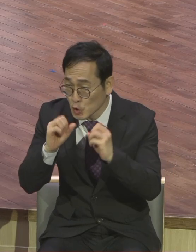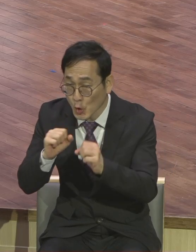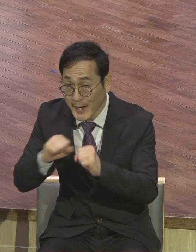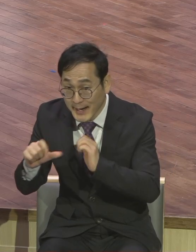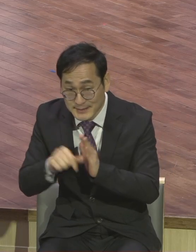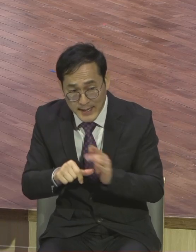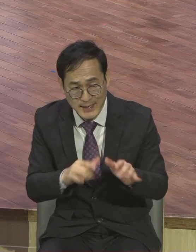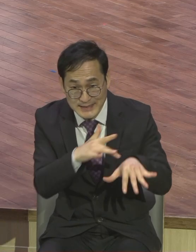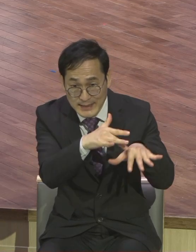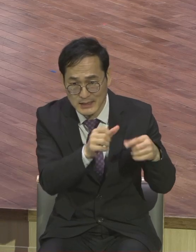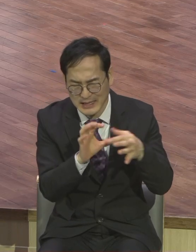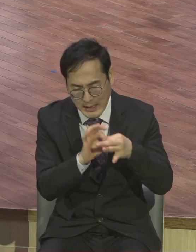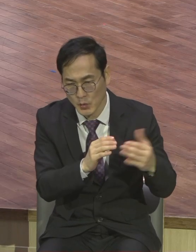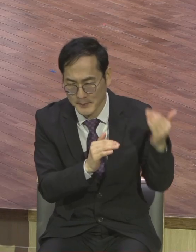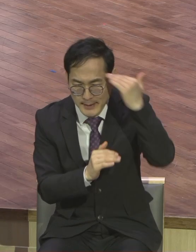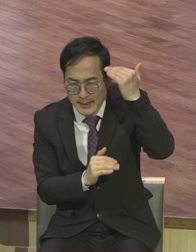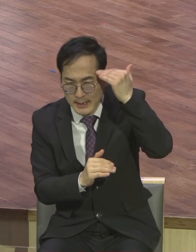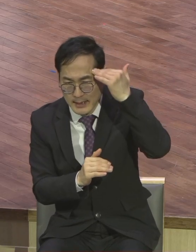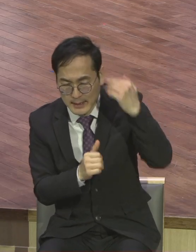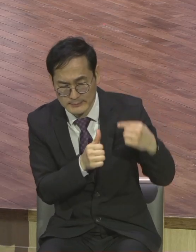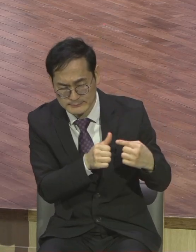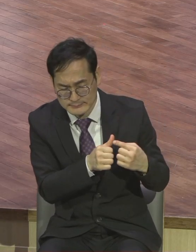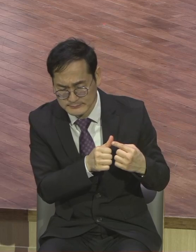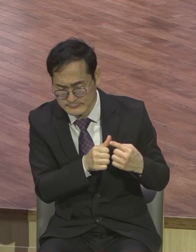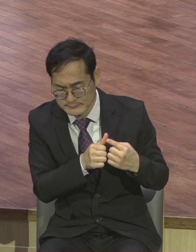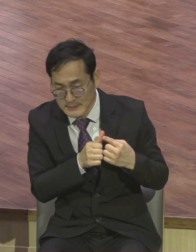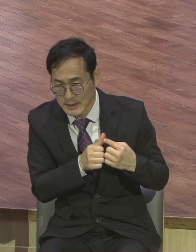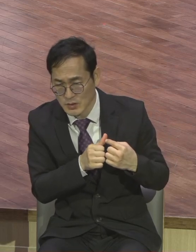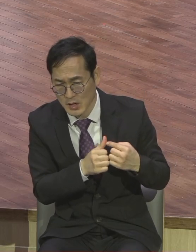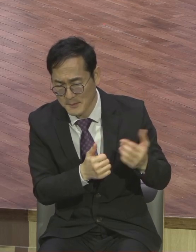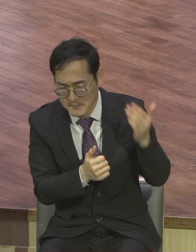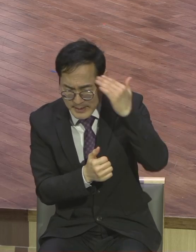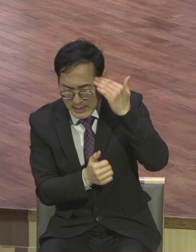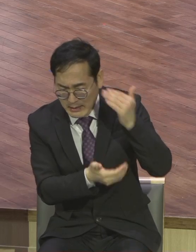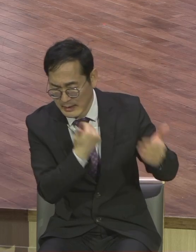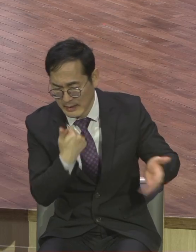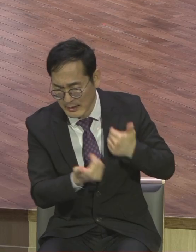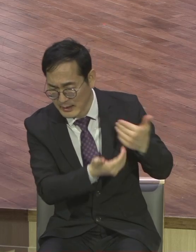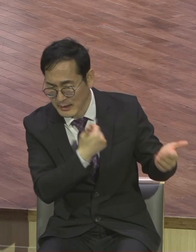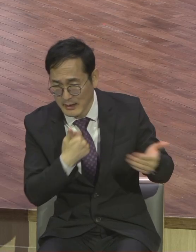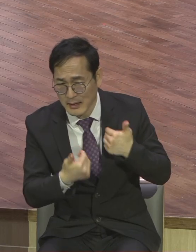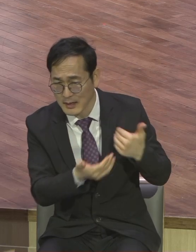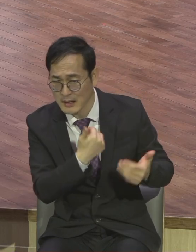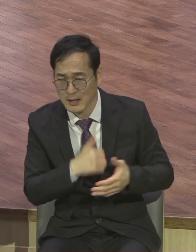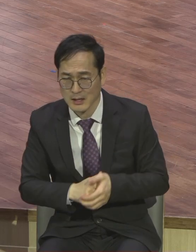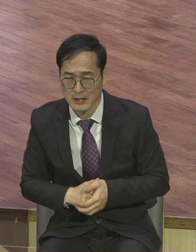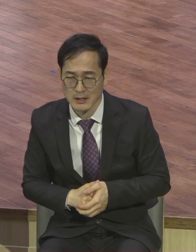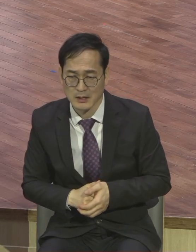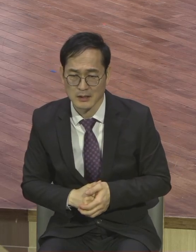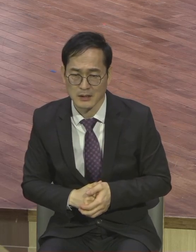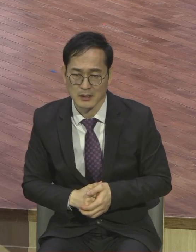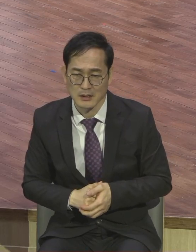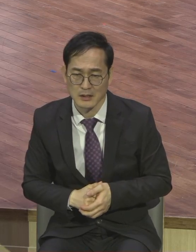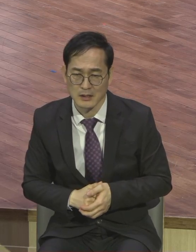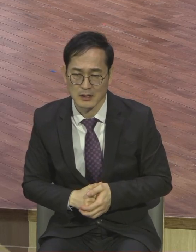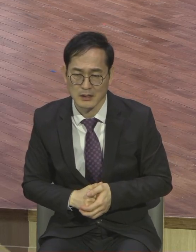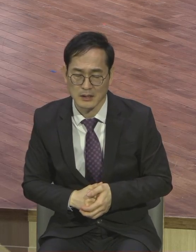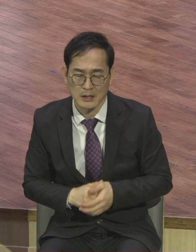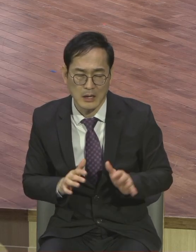계속해서 불신앙을 심어줍니다 계속해서 악의 세력에 굴복하지 마라 응답 바꾸고 싶거든